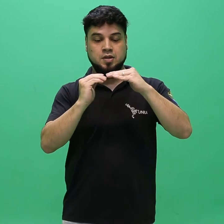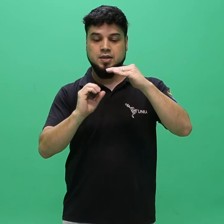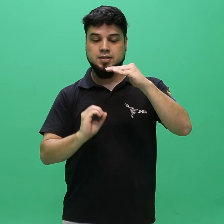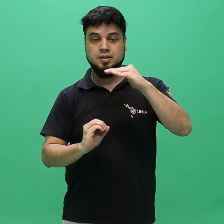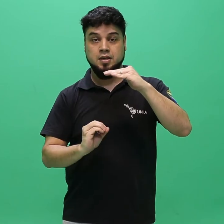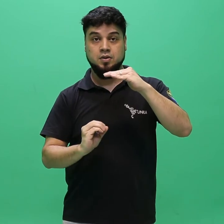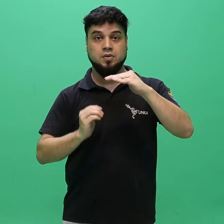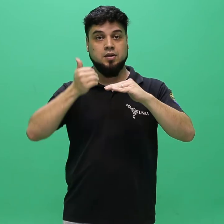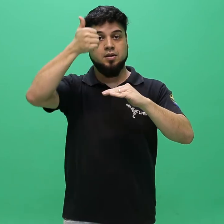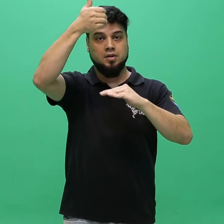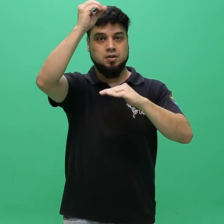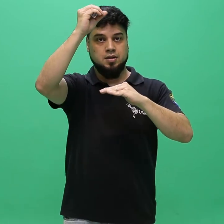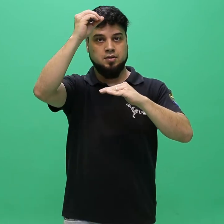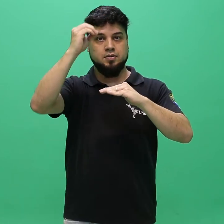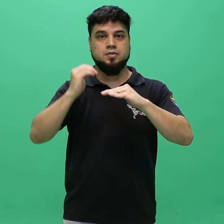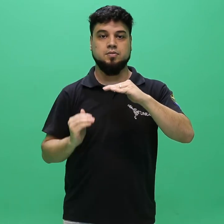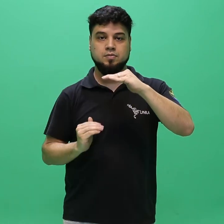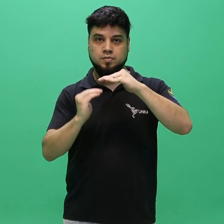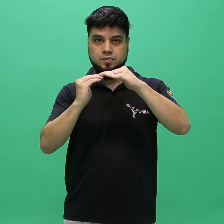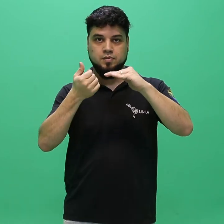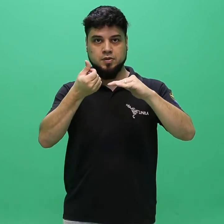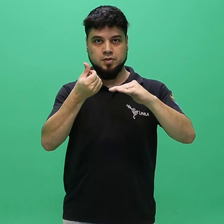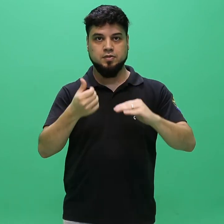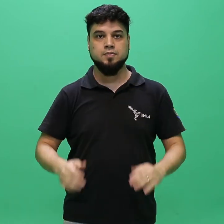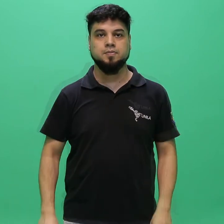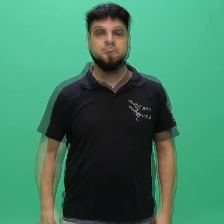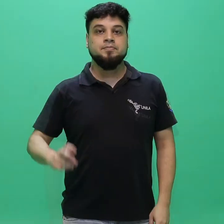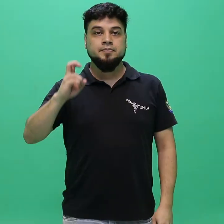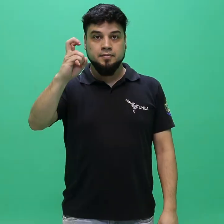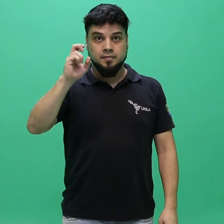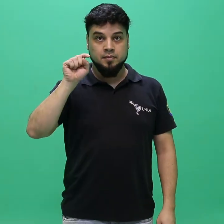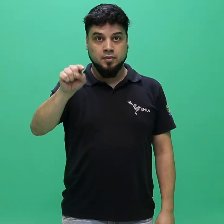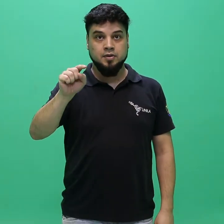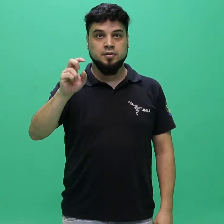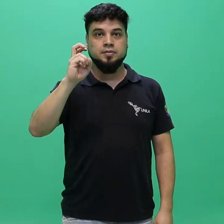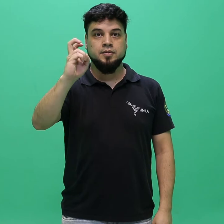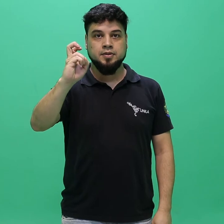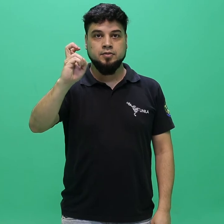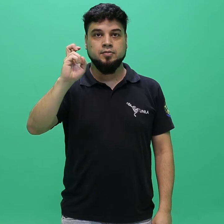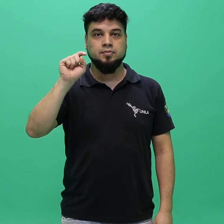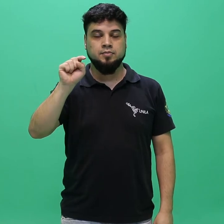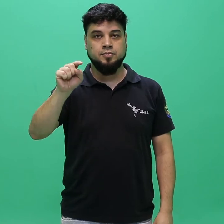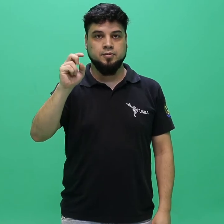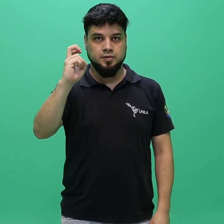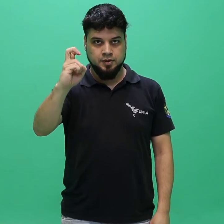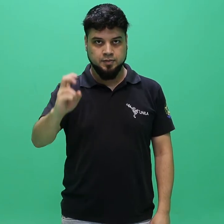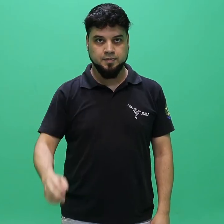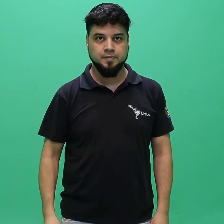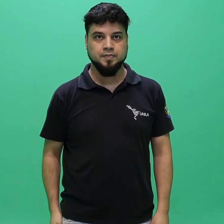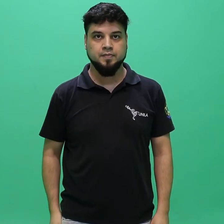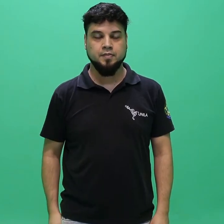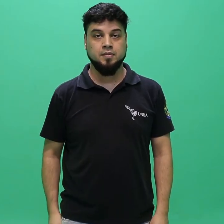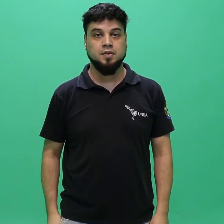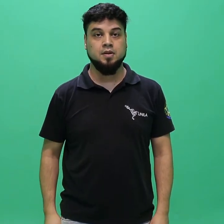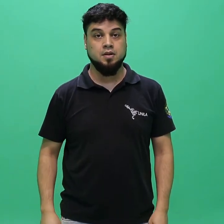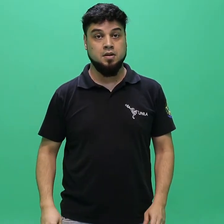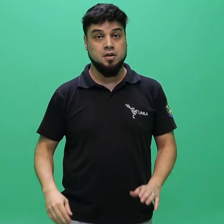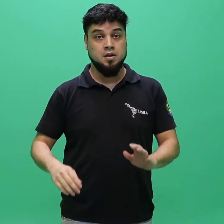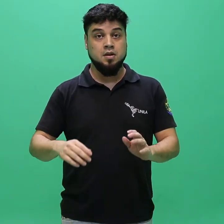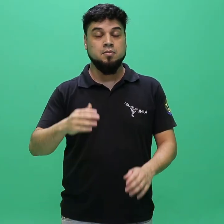de seleção não alcançar a nota 6, considerada a escala de 0 a 10. 5